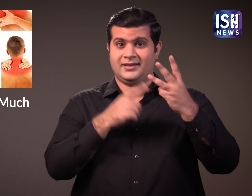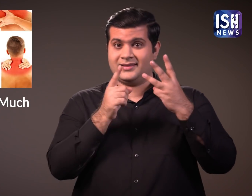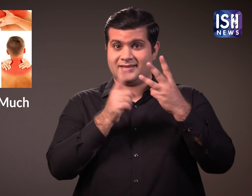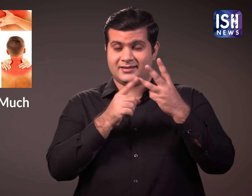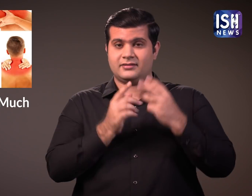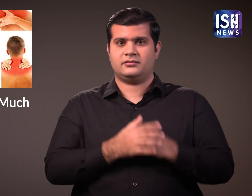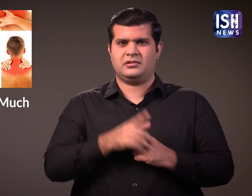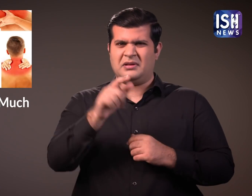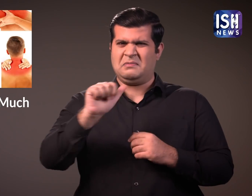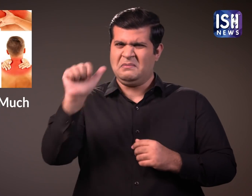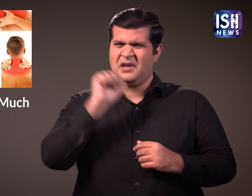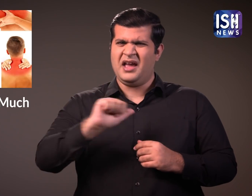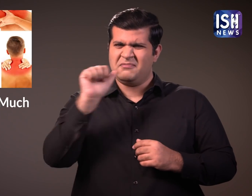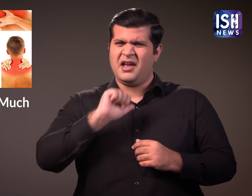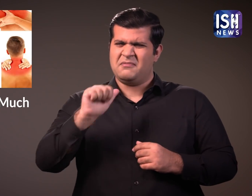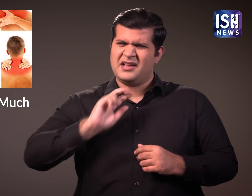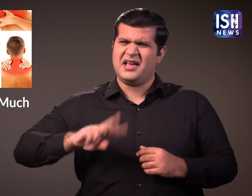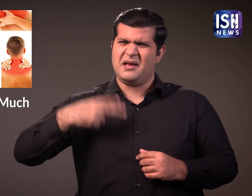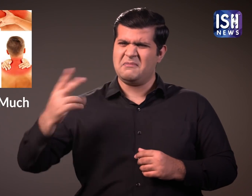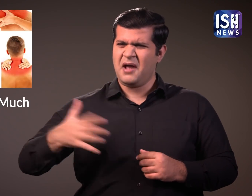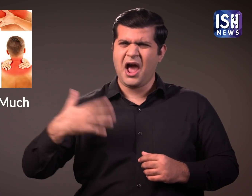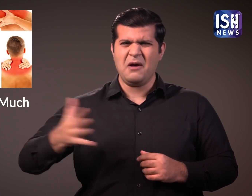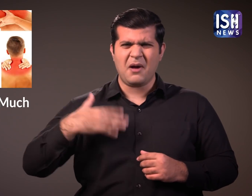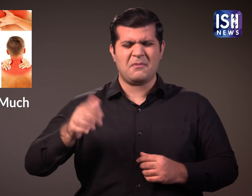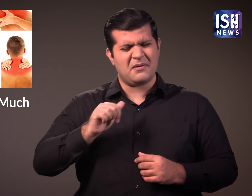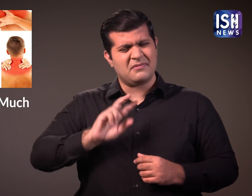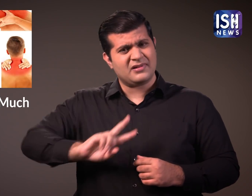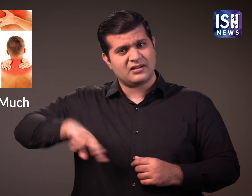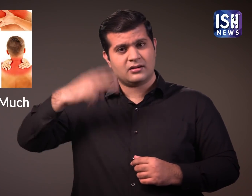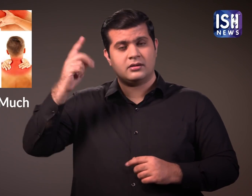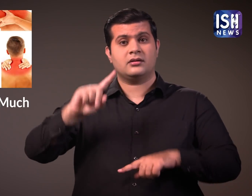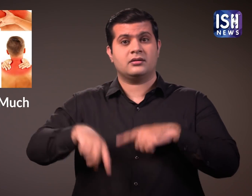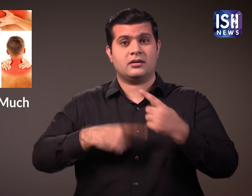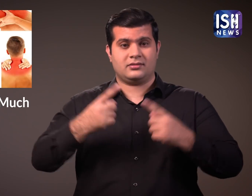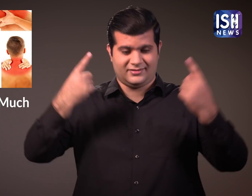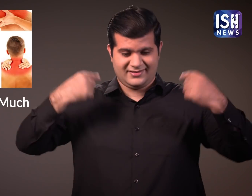पानी के अधिक सेवन से माश पेशियों में भी एठन हो सकती है